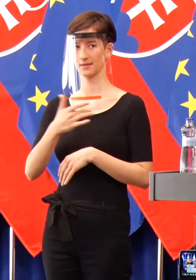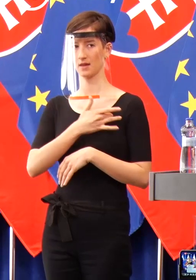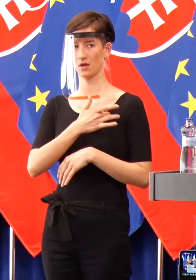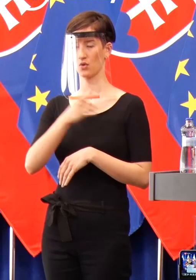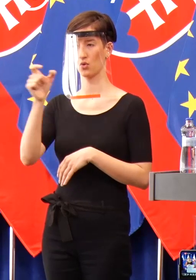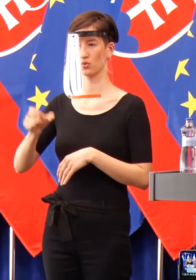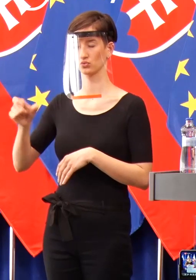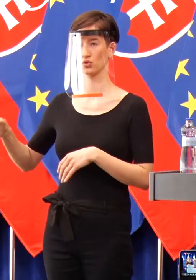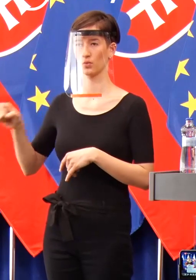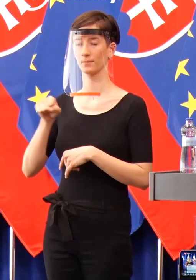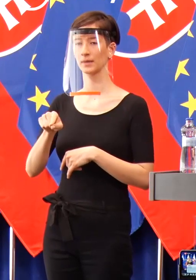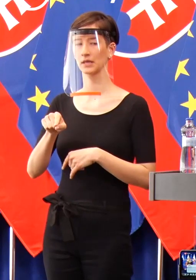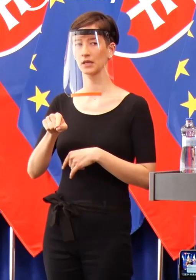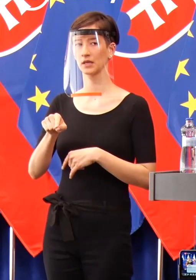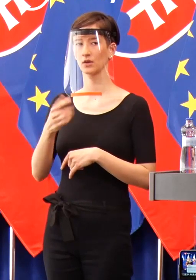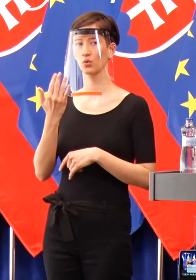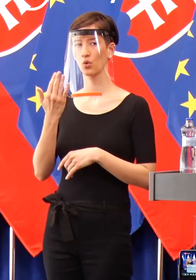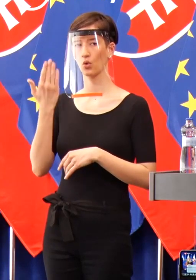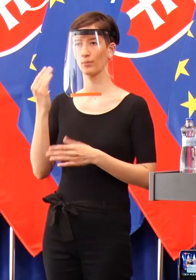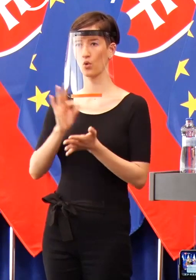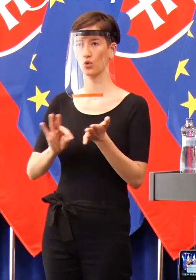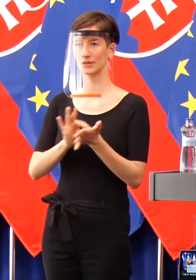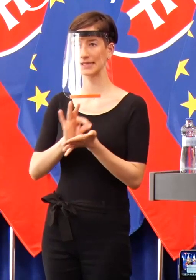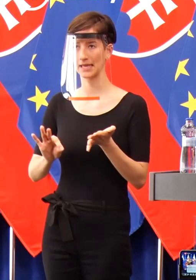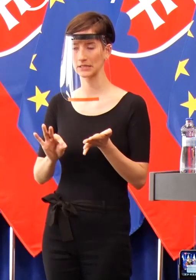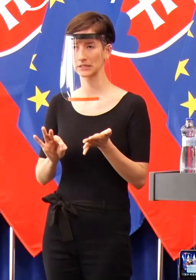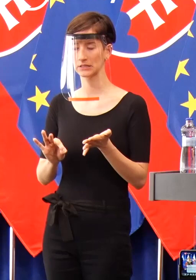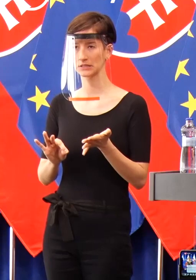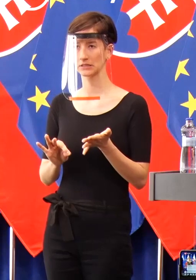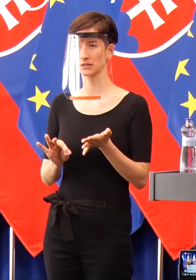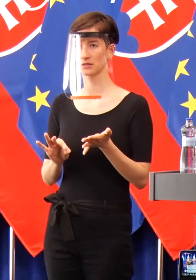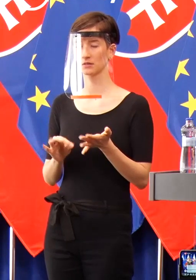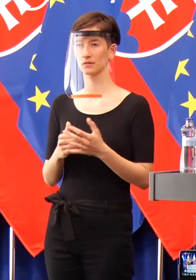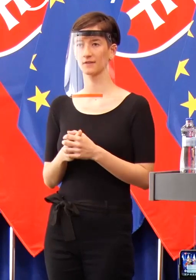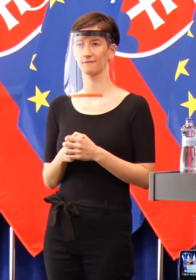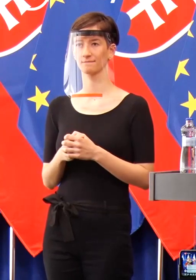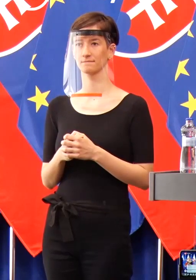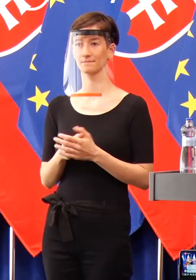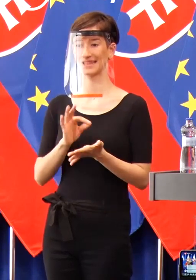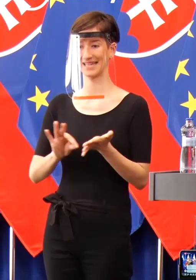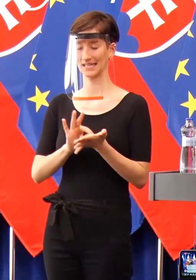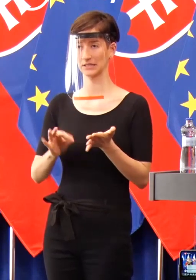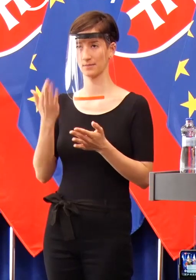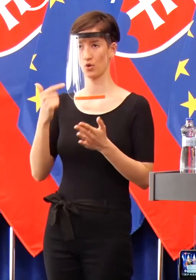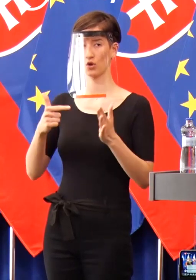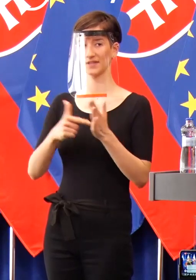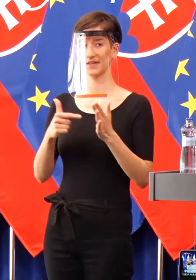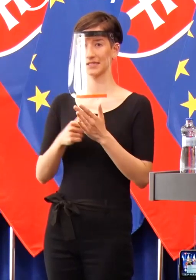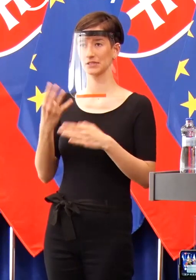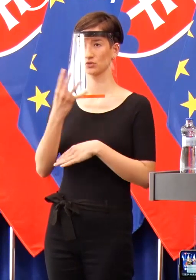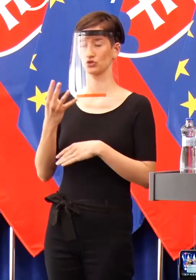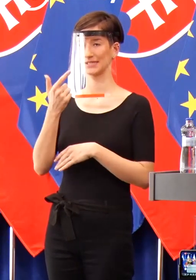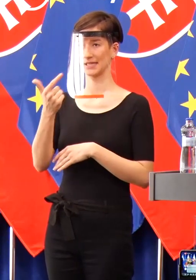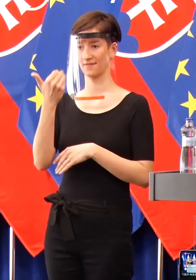aby sme vedeli, že prečo je ten nárast, či je to kvôli tomu, že sa viac ľudí testovalo alebo jednoducho je ich viac už. Testovalo sa 2042